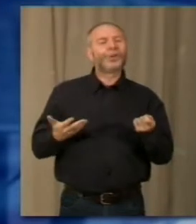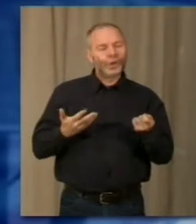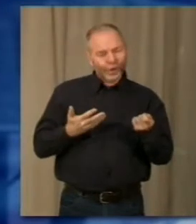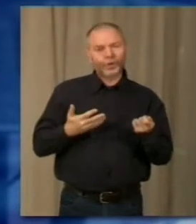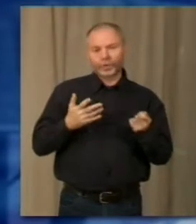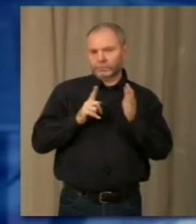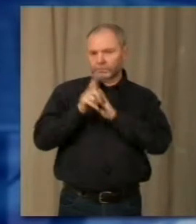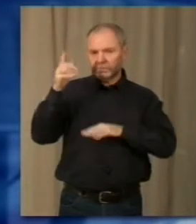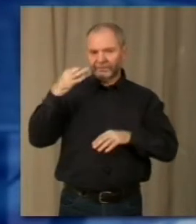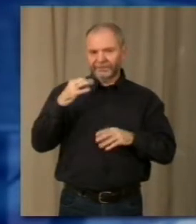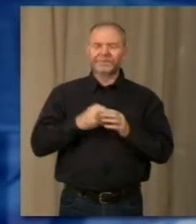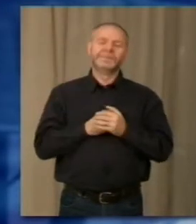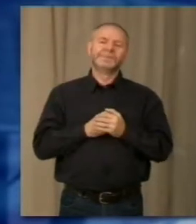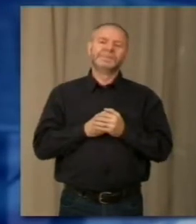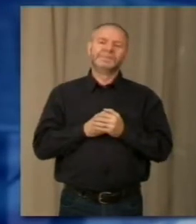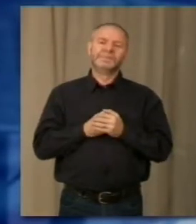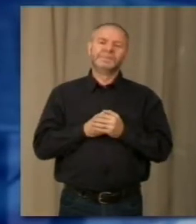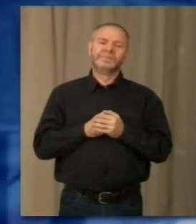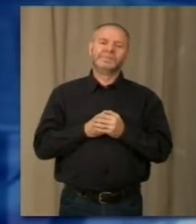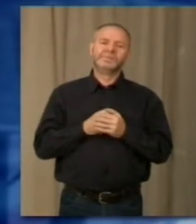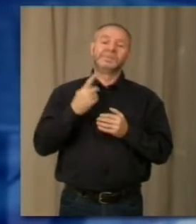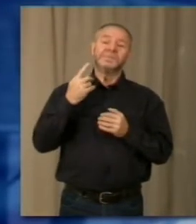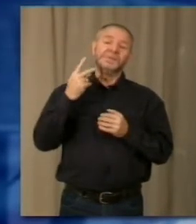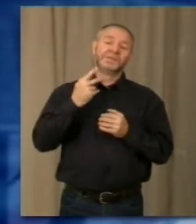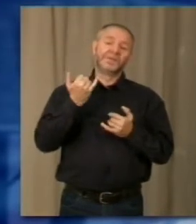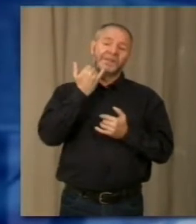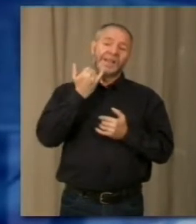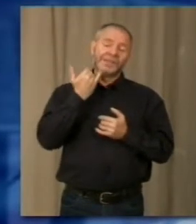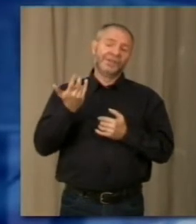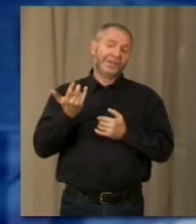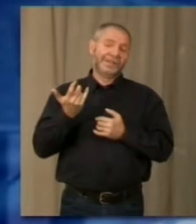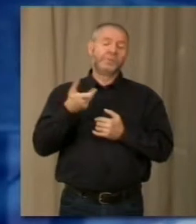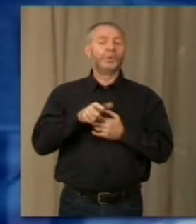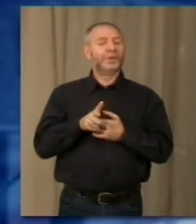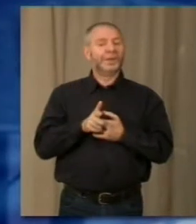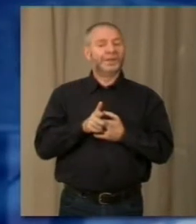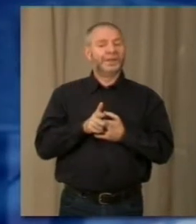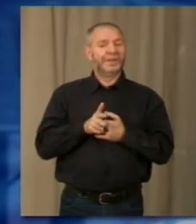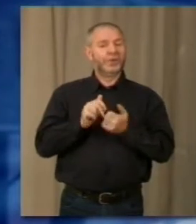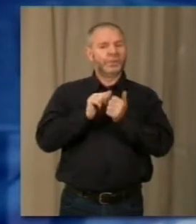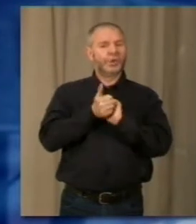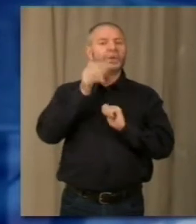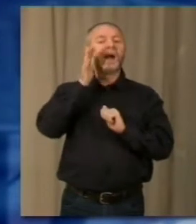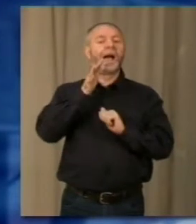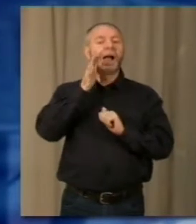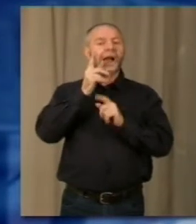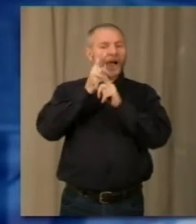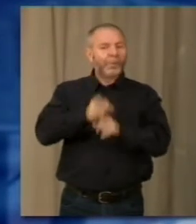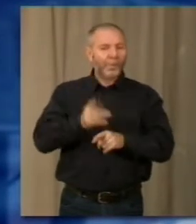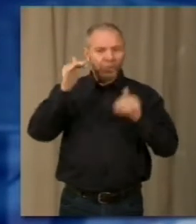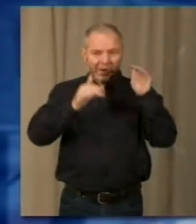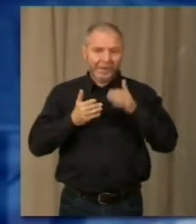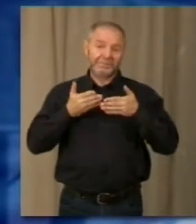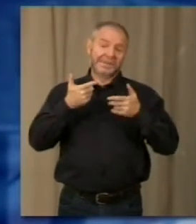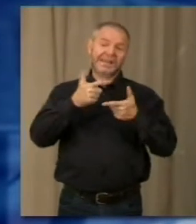ottimi risultati. Siamo anche da un certo punto facilitati perché gli sport dell'acqua la fanno un po' da padrona, ma anche gli